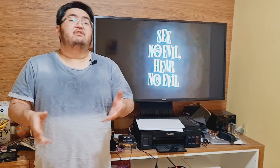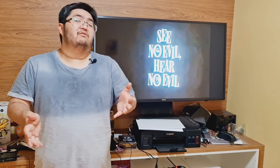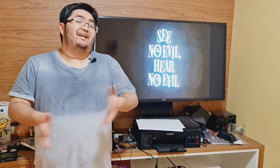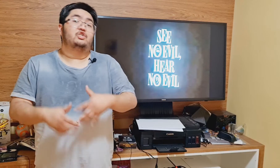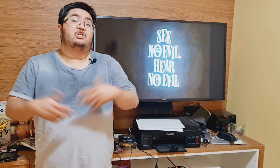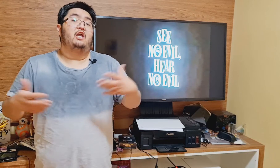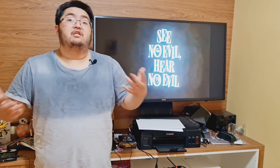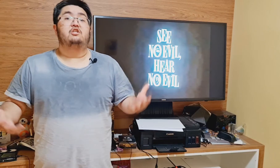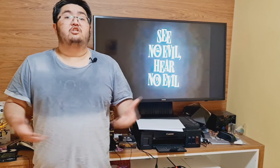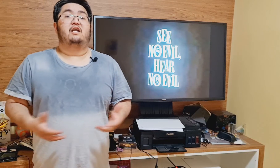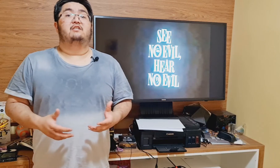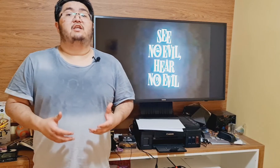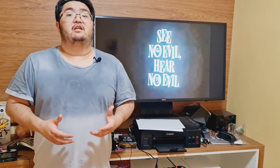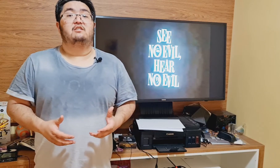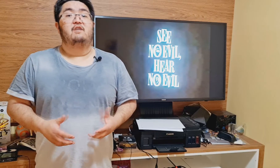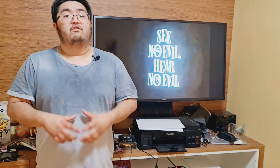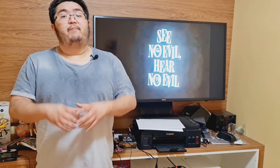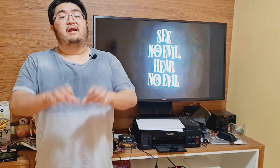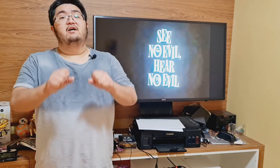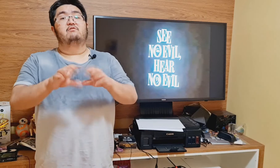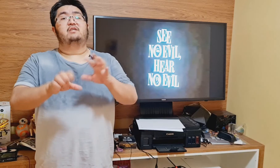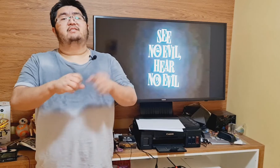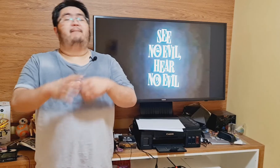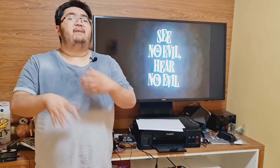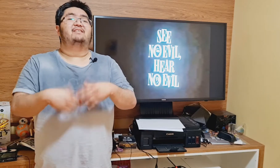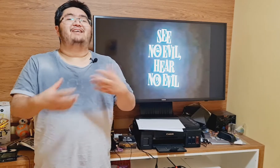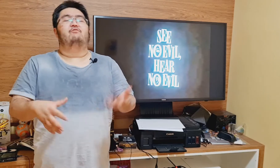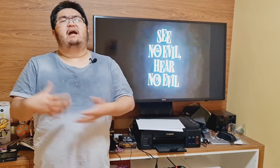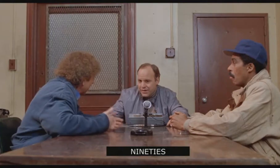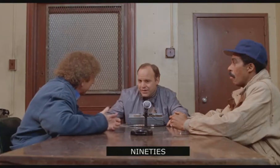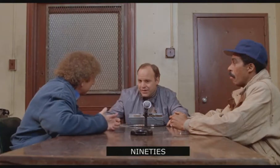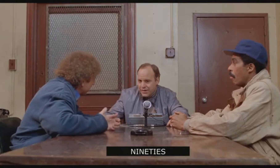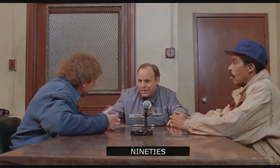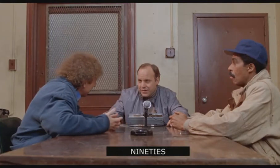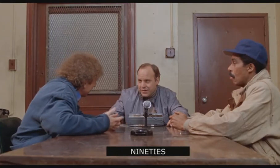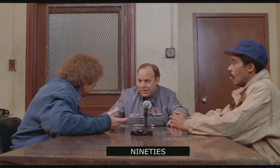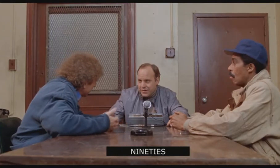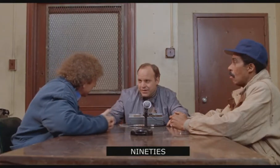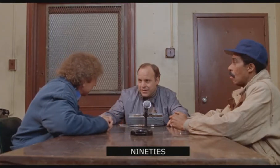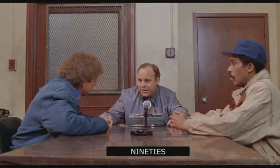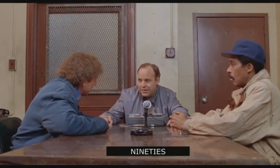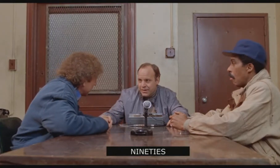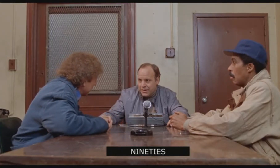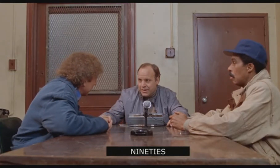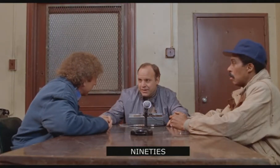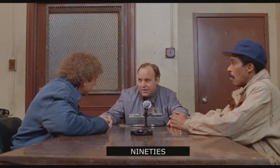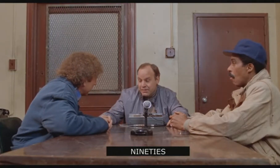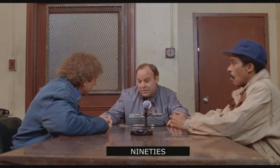então está cheia de digitais deles. Foram pegando sem saber se era uma arma de verdade ou não. E tentando processar o